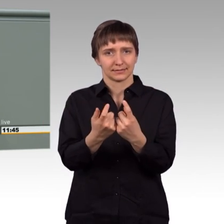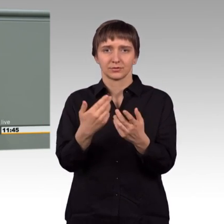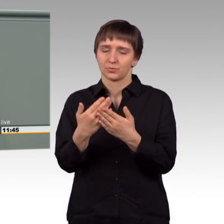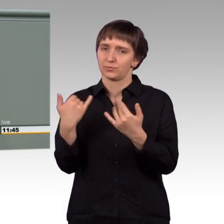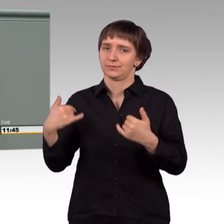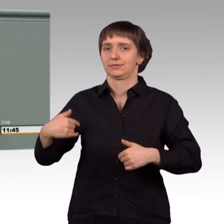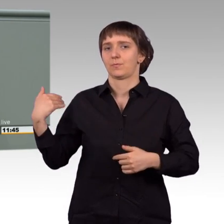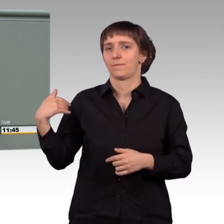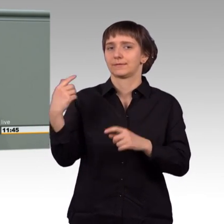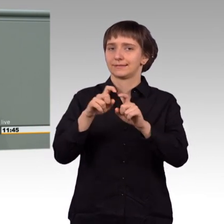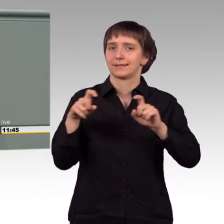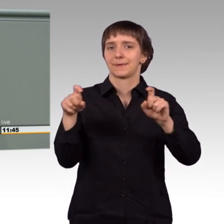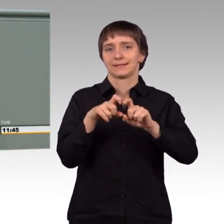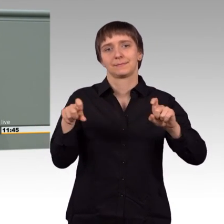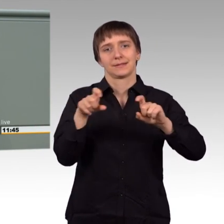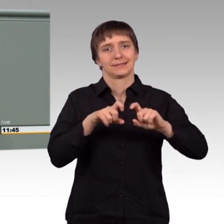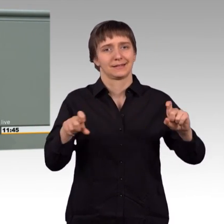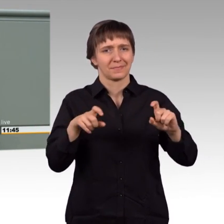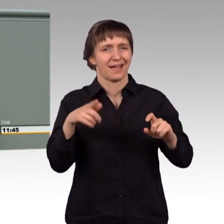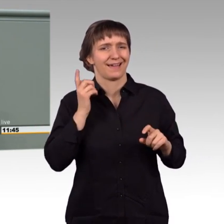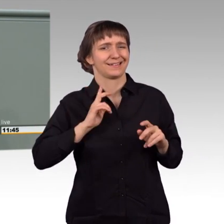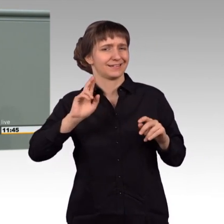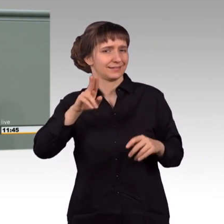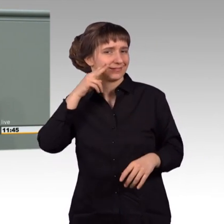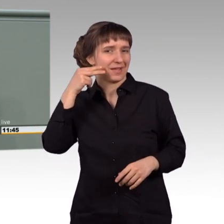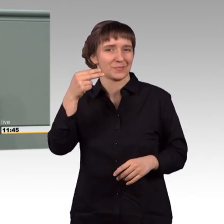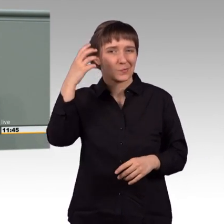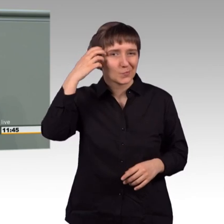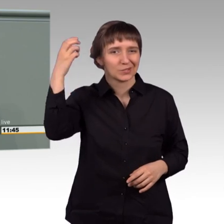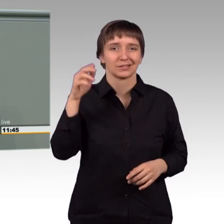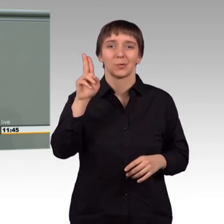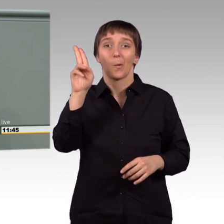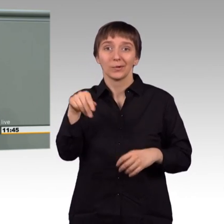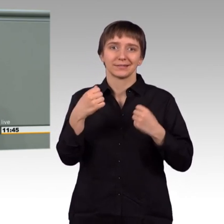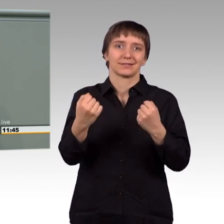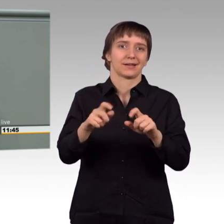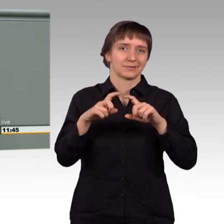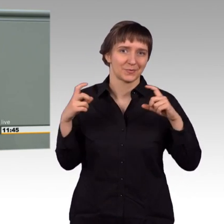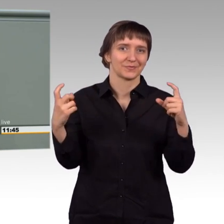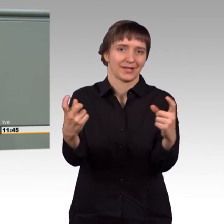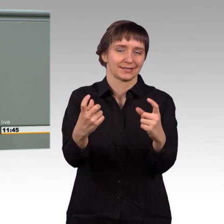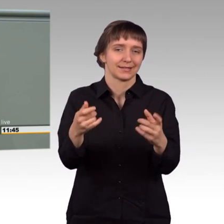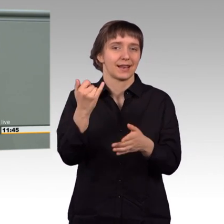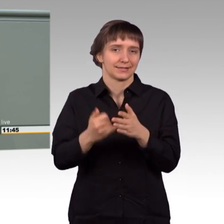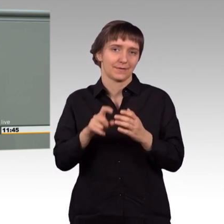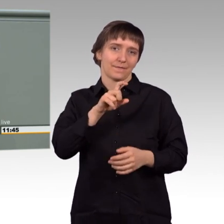eher Münchner Unsicherheitskonferenz nennen müsste. Letzte Woche hat sie stattgefunden und die